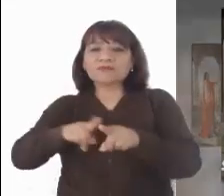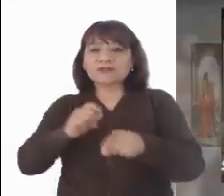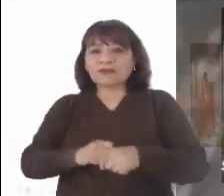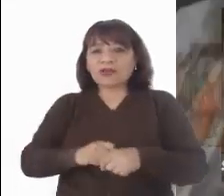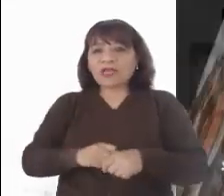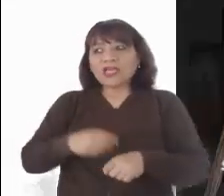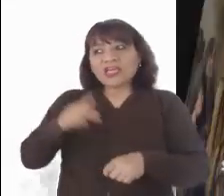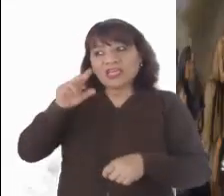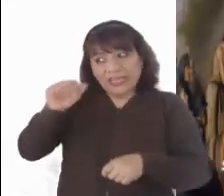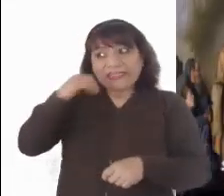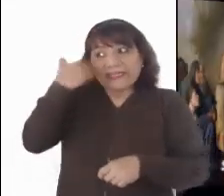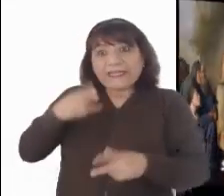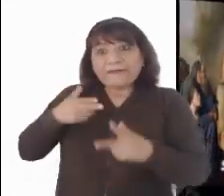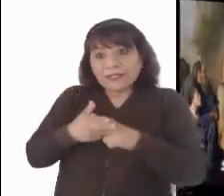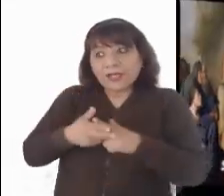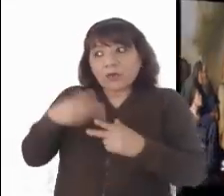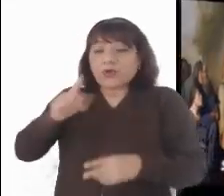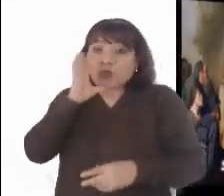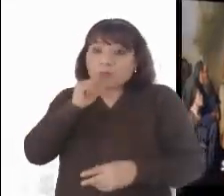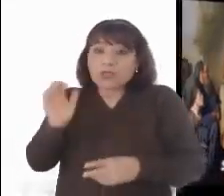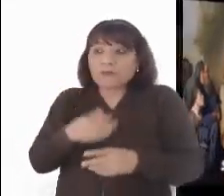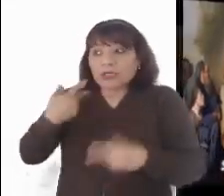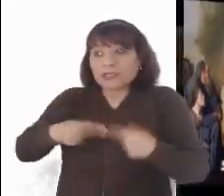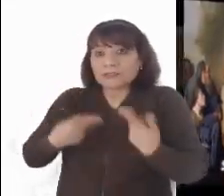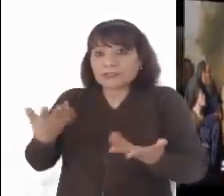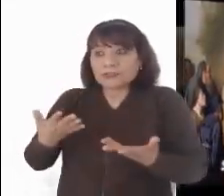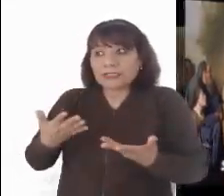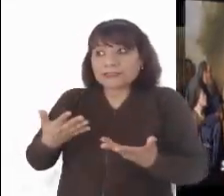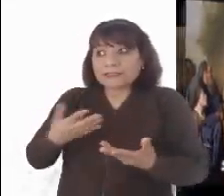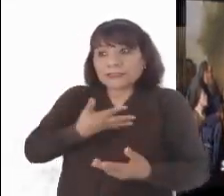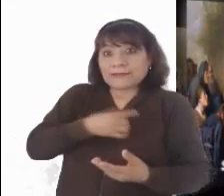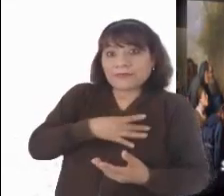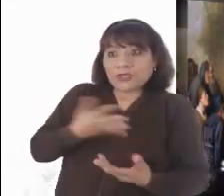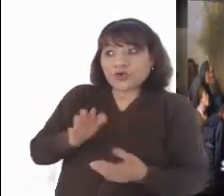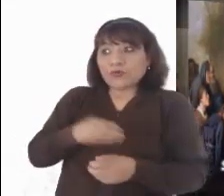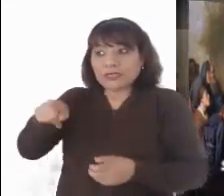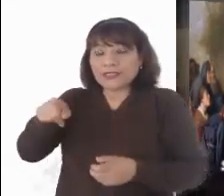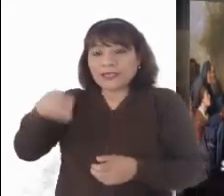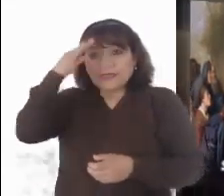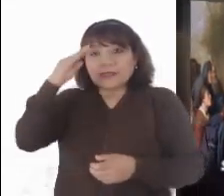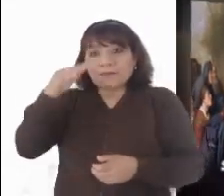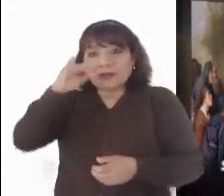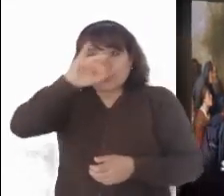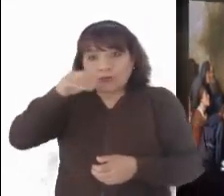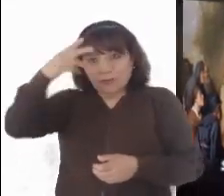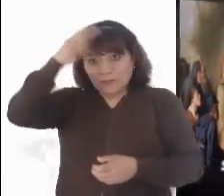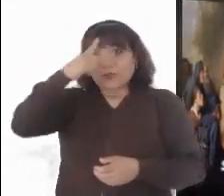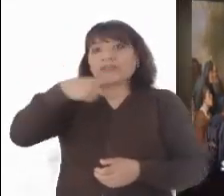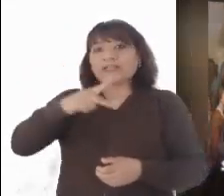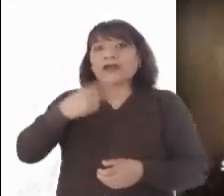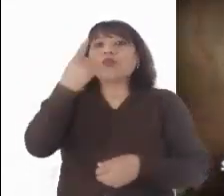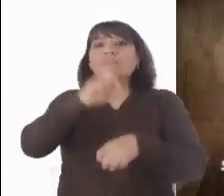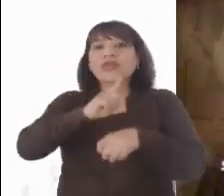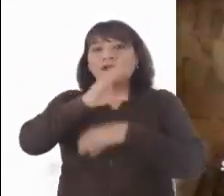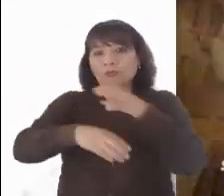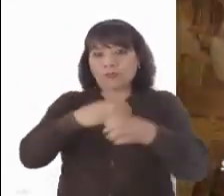gente porque creían que Juan era un profeta. Pero llegó el cumpleaños de Herodes y la hija de Herodías bailó delante de